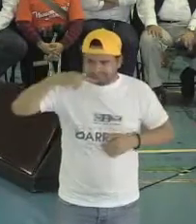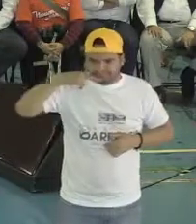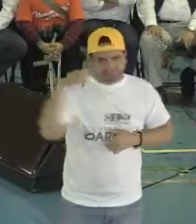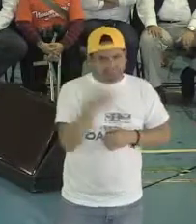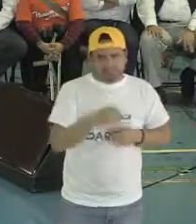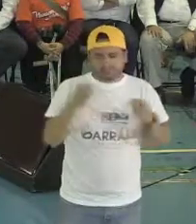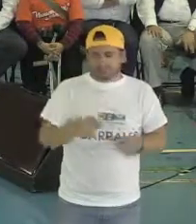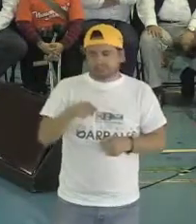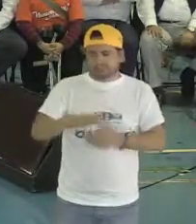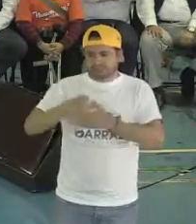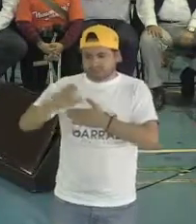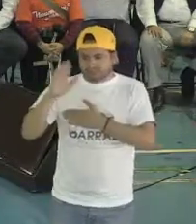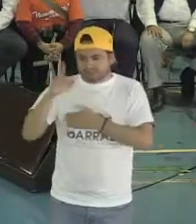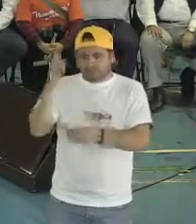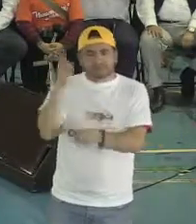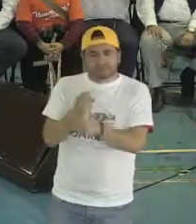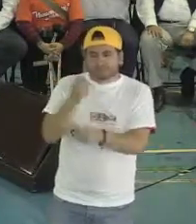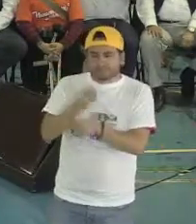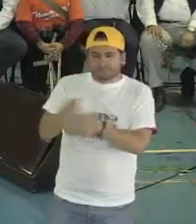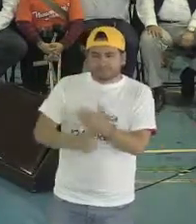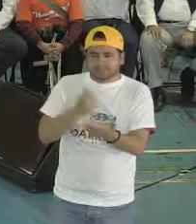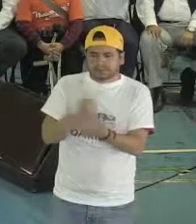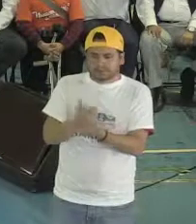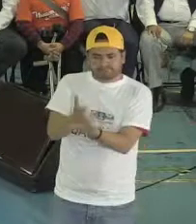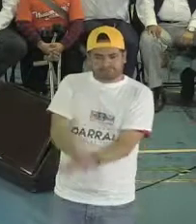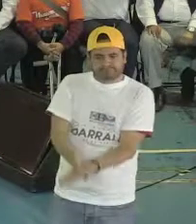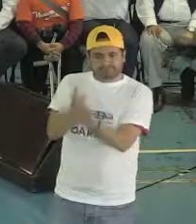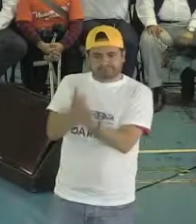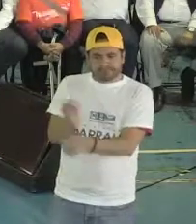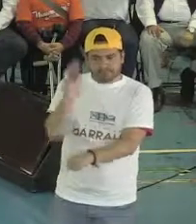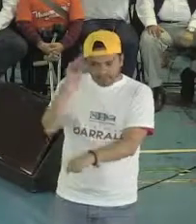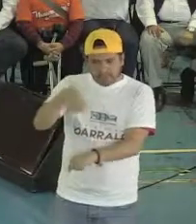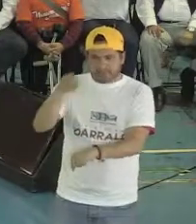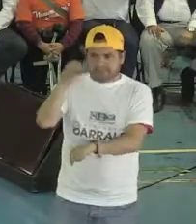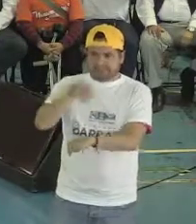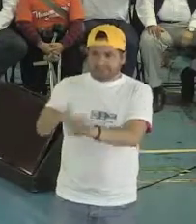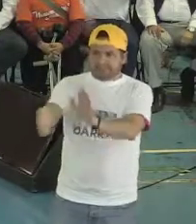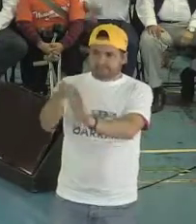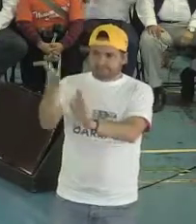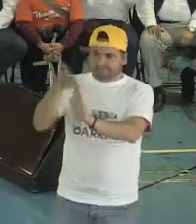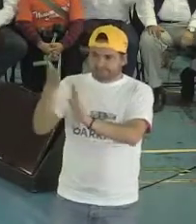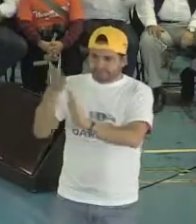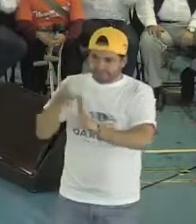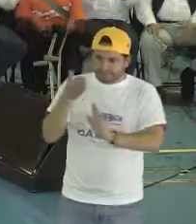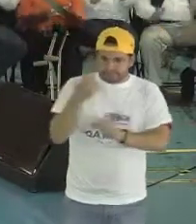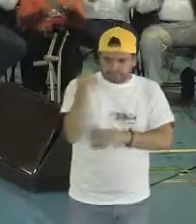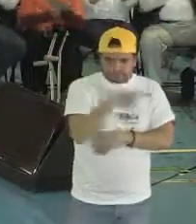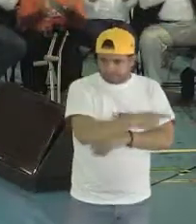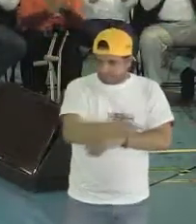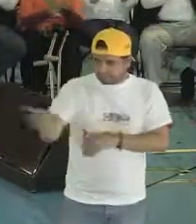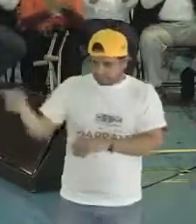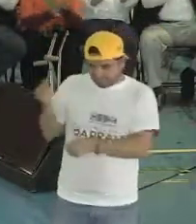a ir por el primer centro de rehabilitación de la Ciudad de México para los capitalistas. Este es